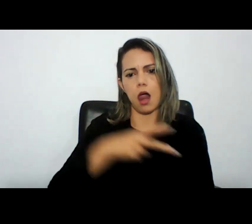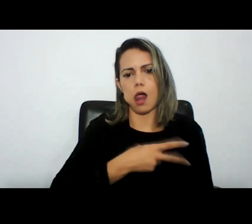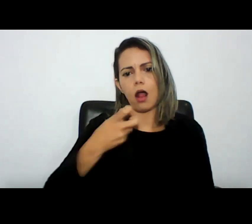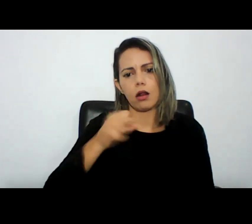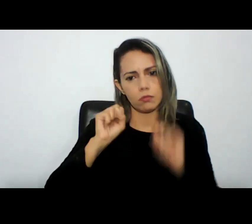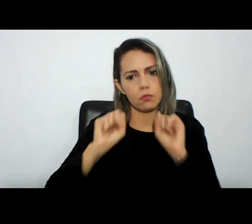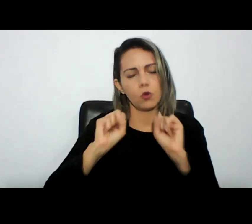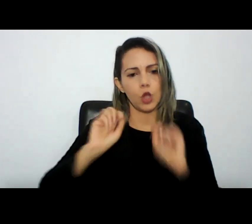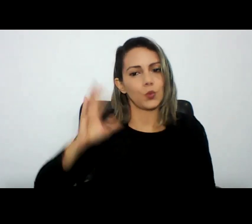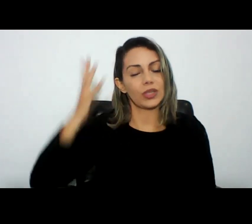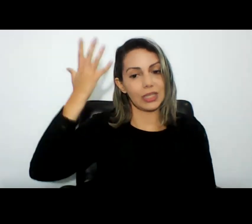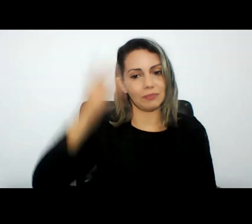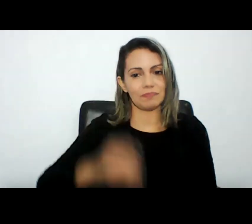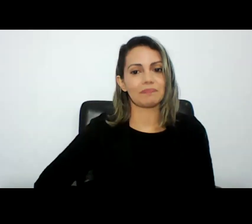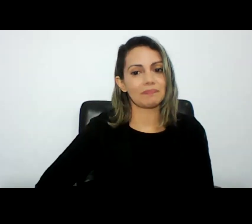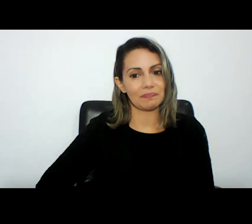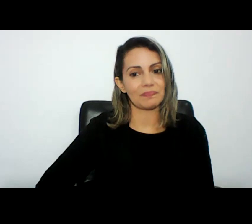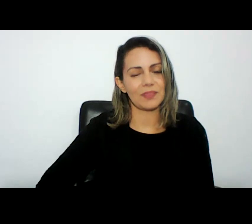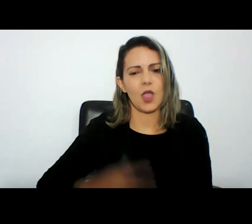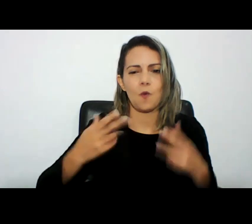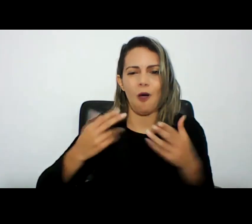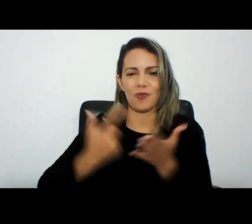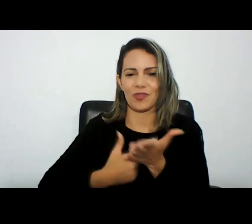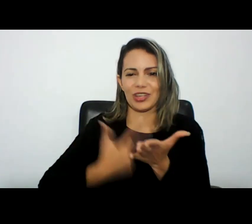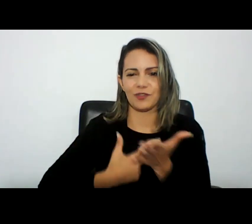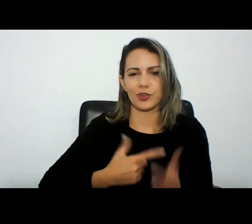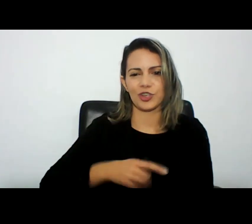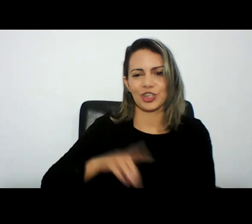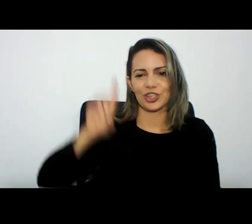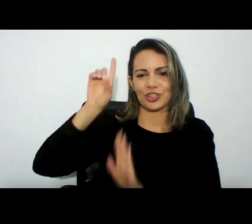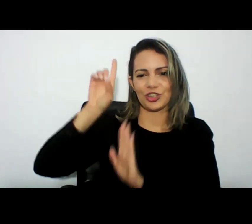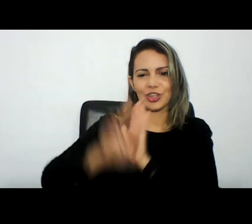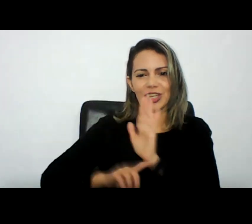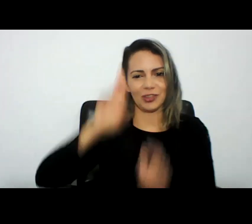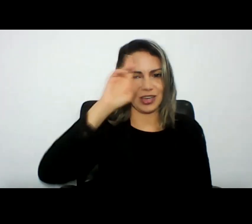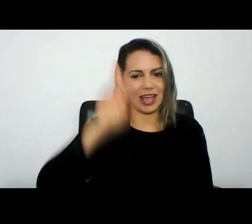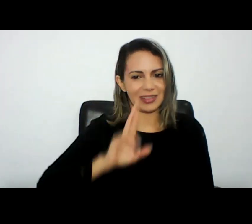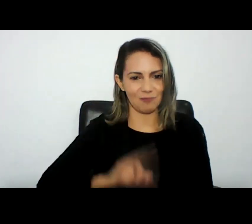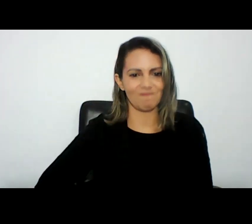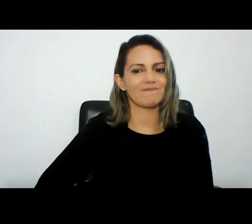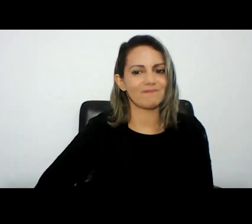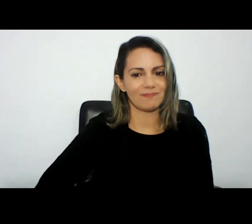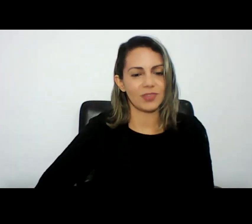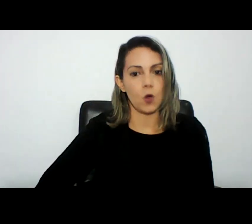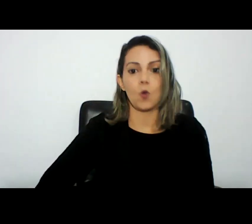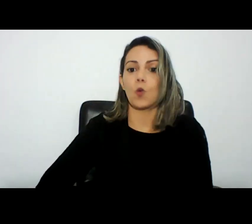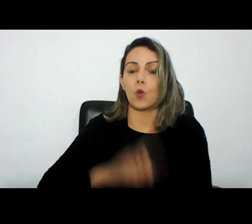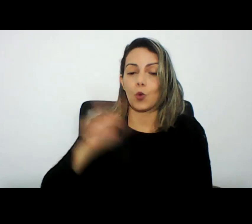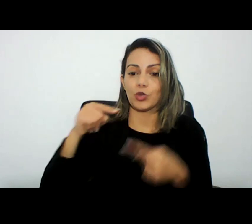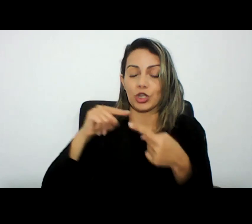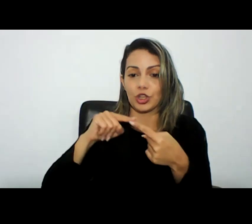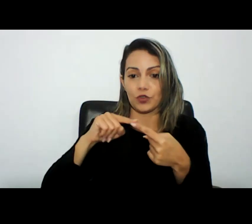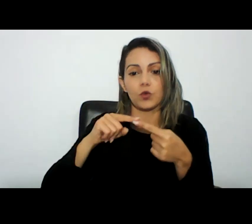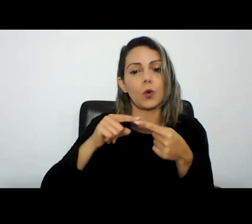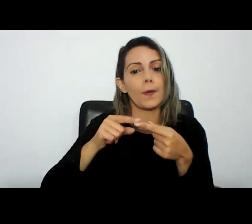no seu livro direito e razão o grande objetivo do processo penal é simultaneamente